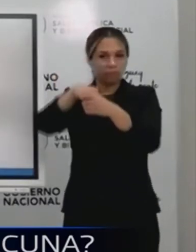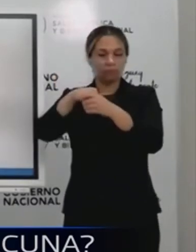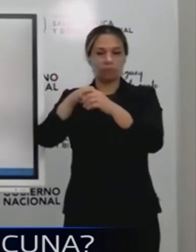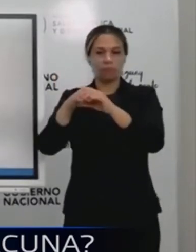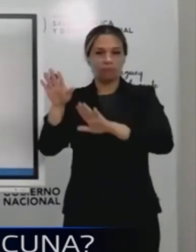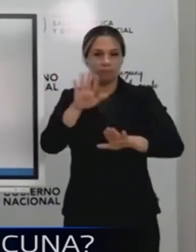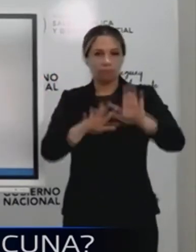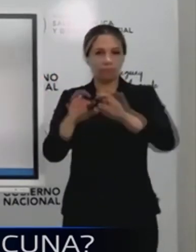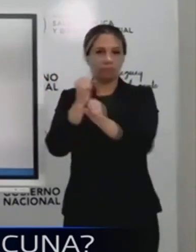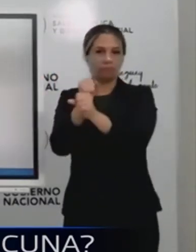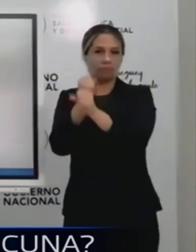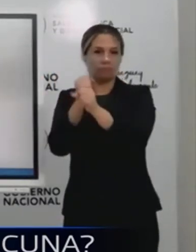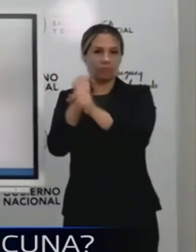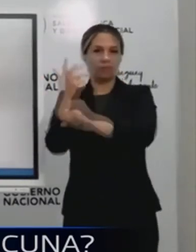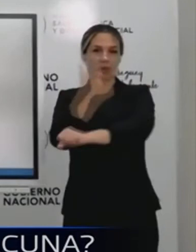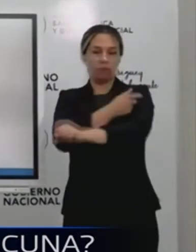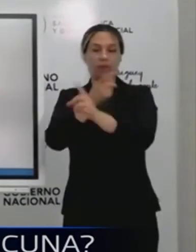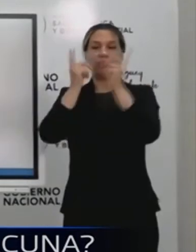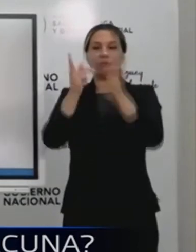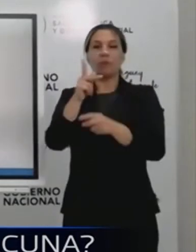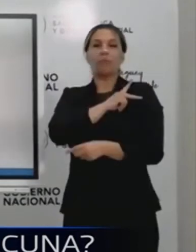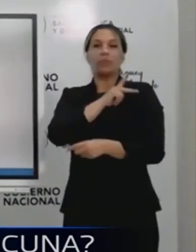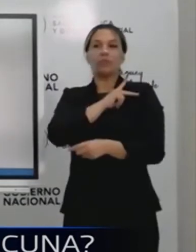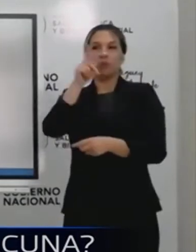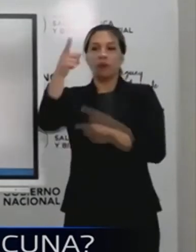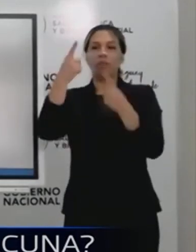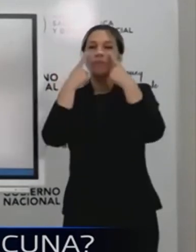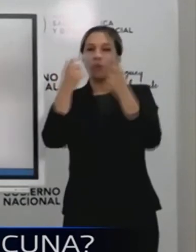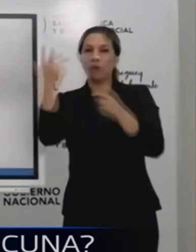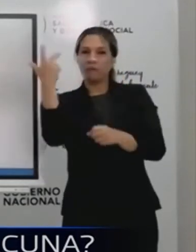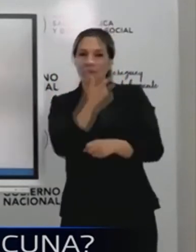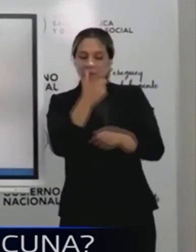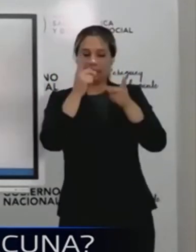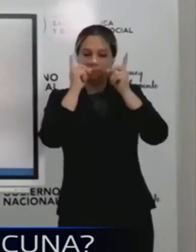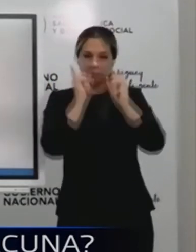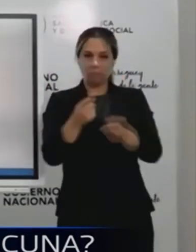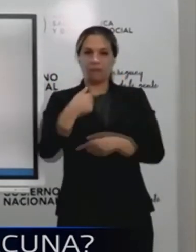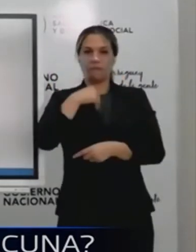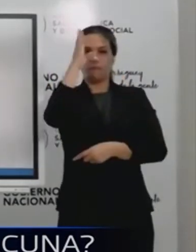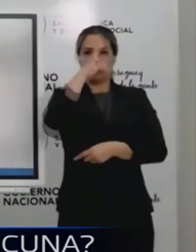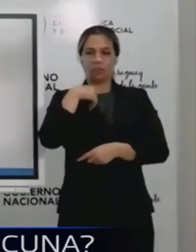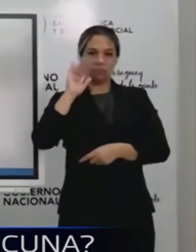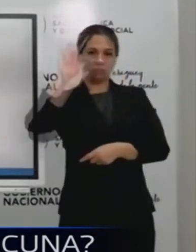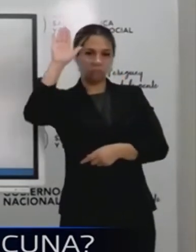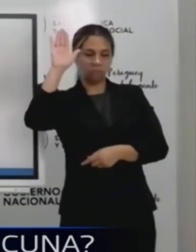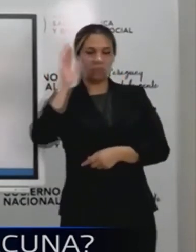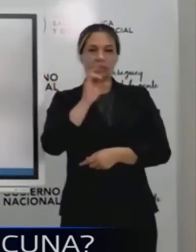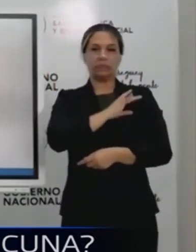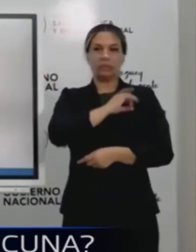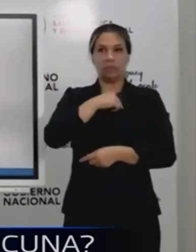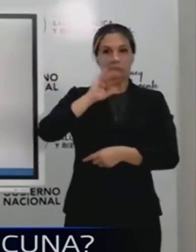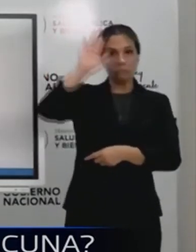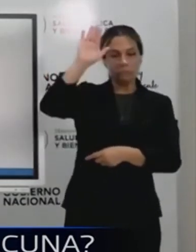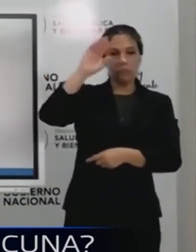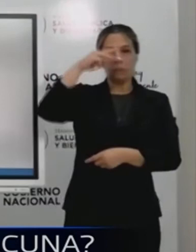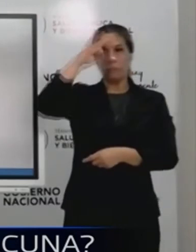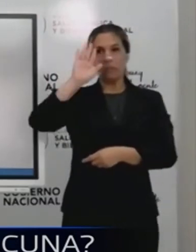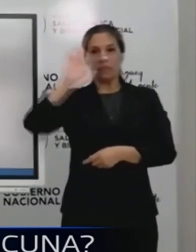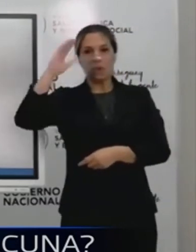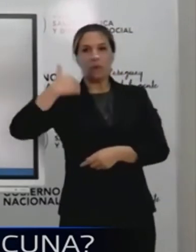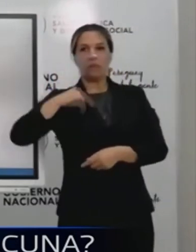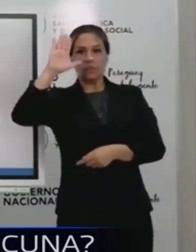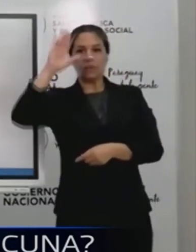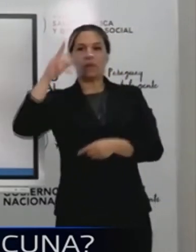apostaron a riesgo a la población, ¿verdad? Ellos propusieron su país para que ahí vengan a experimentar en su población las